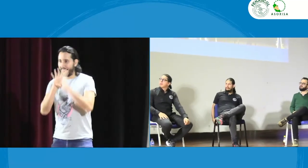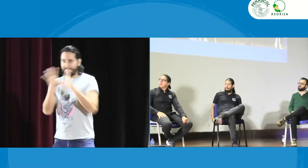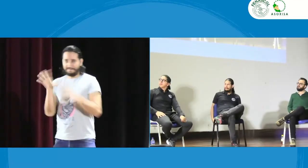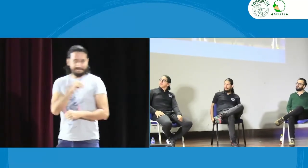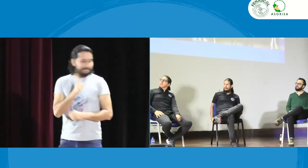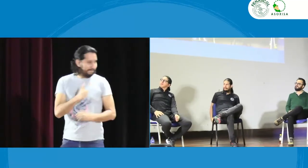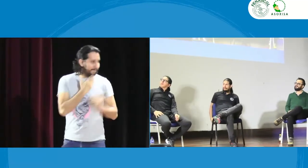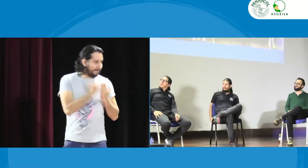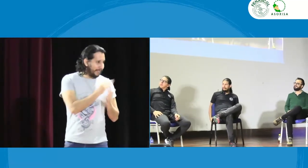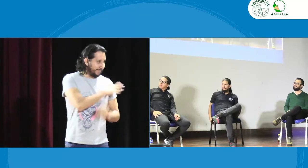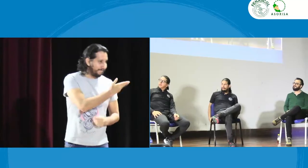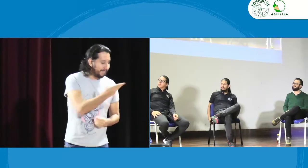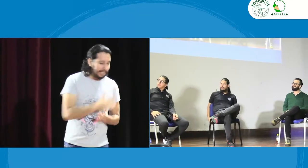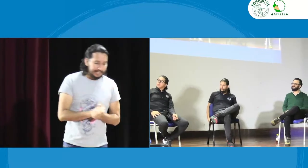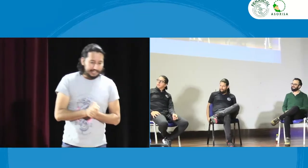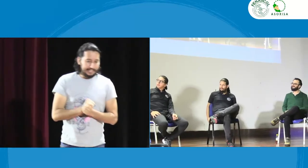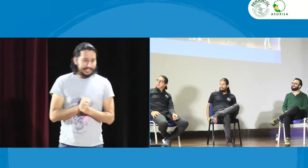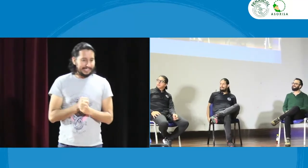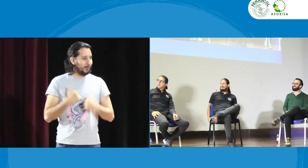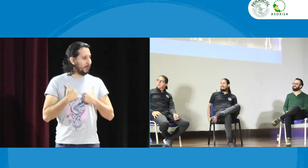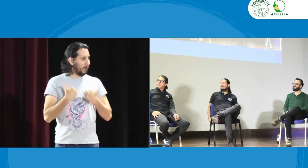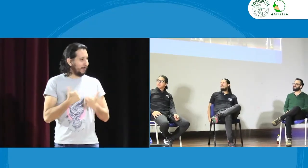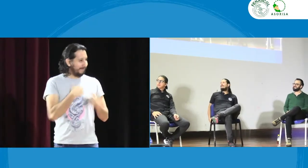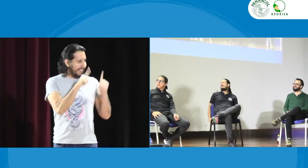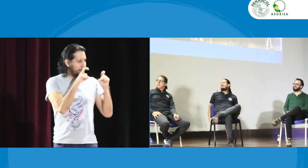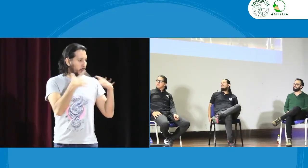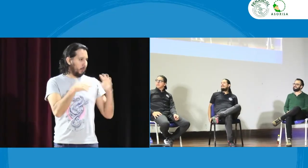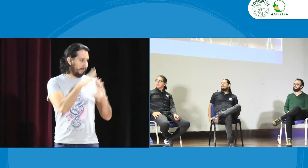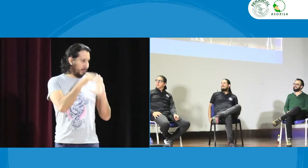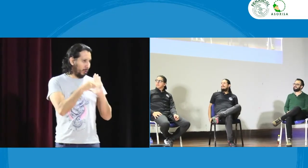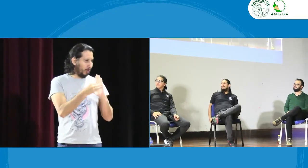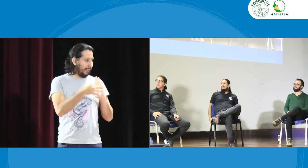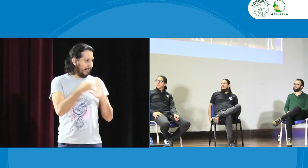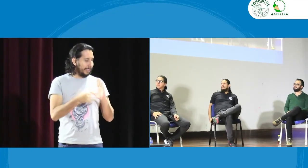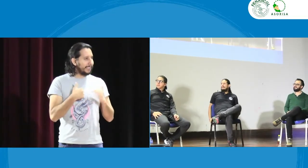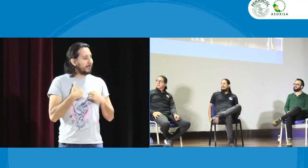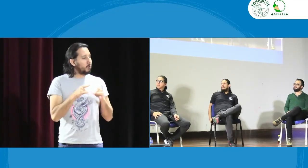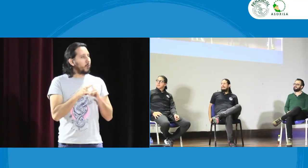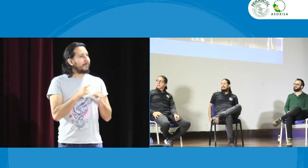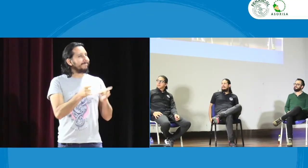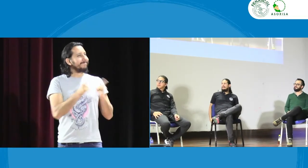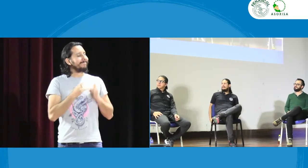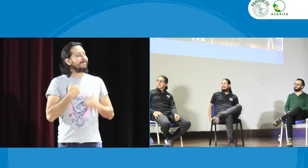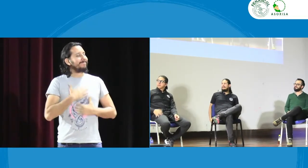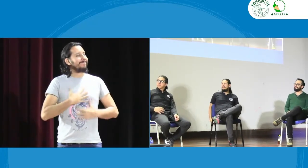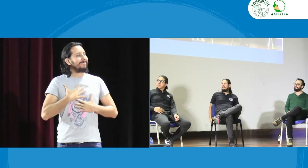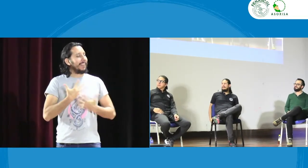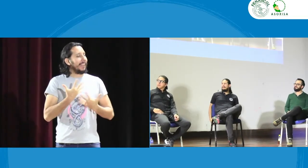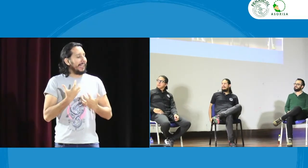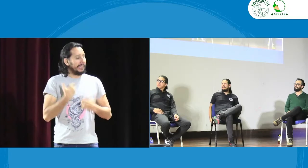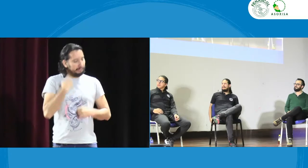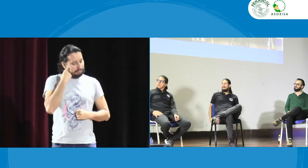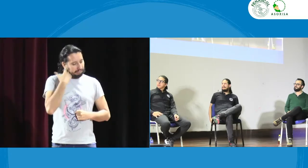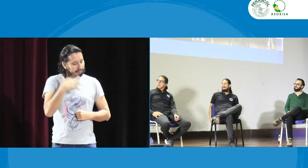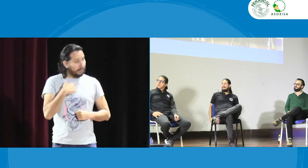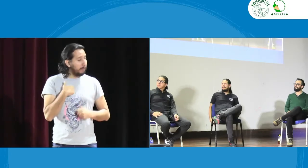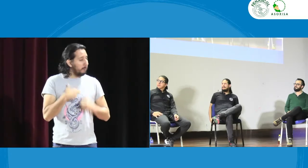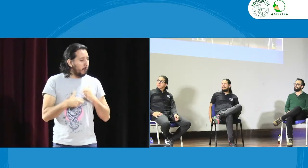bueno me ven bien buenos días para todos para ustedes también el tema que yo quisiera preguntar es con